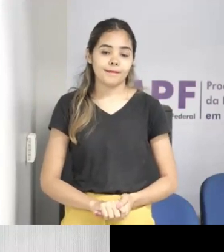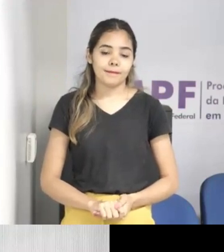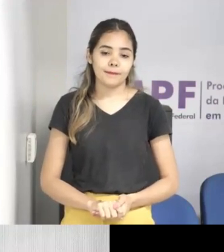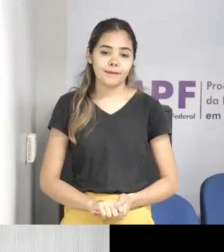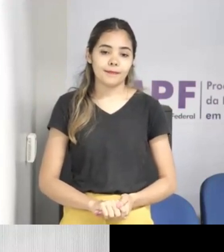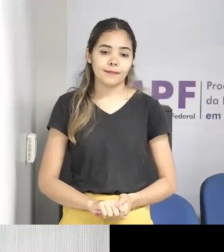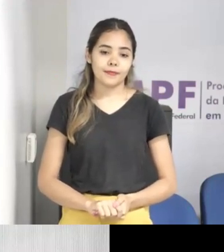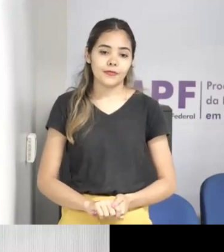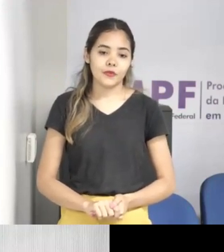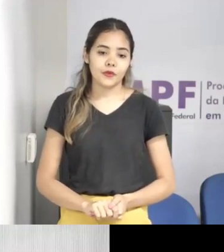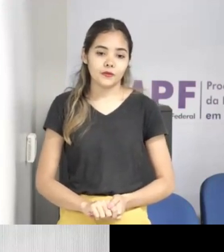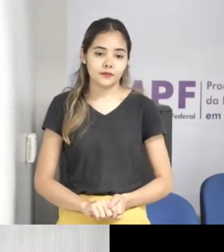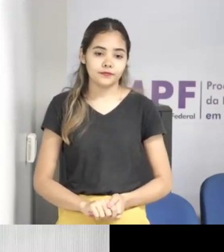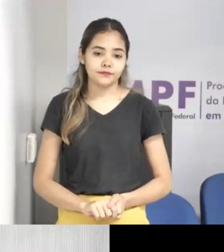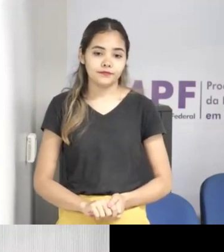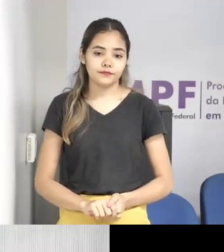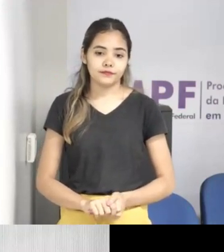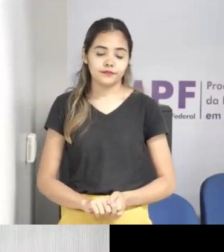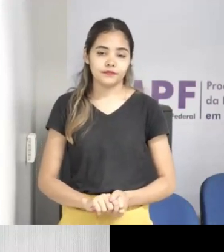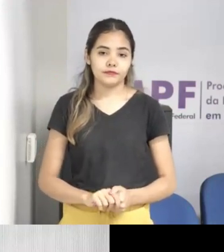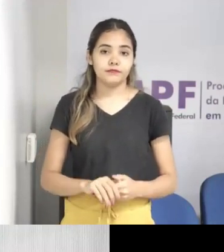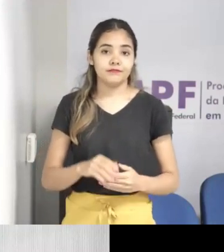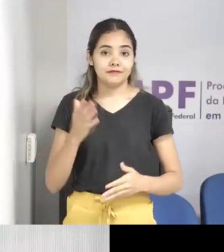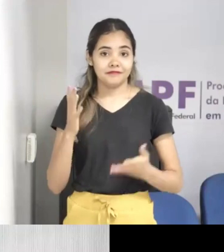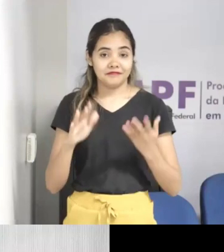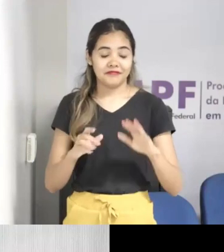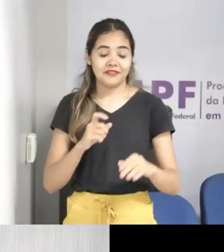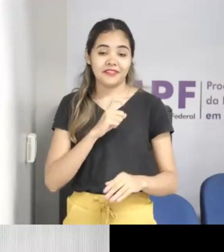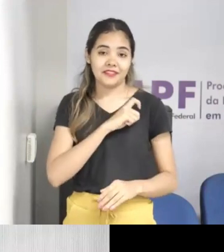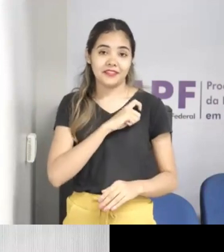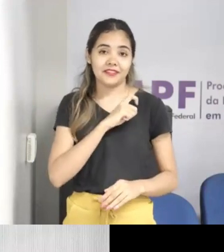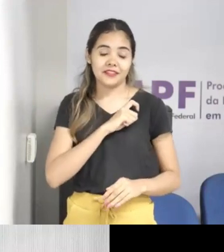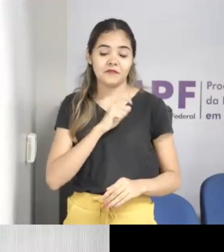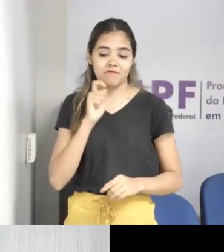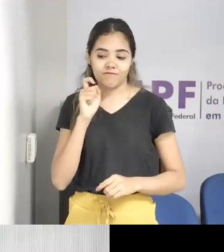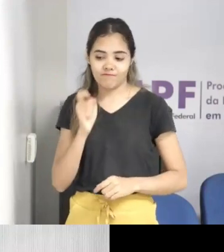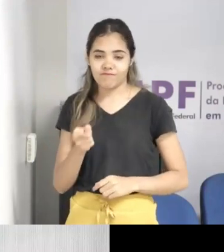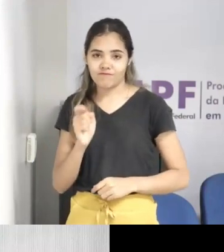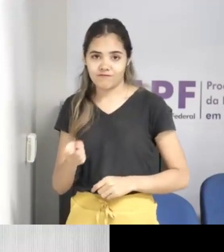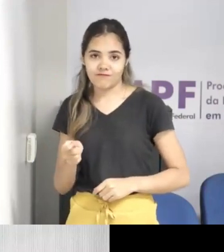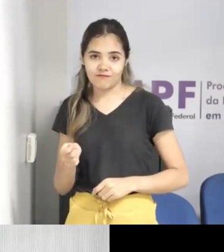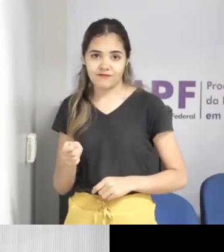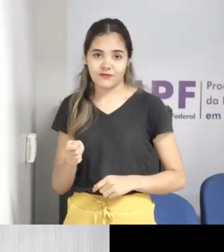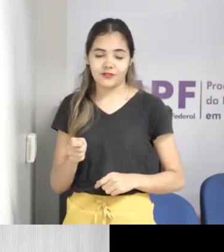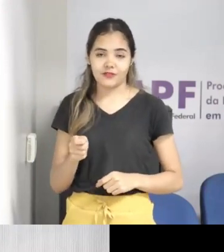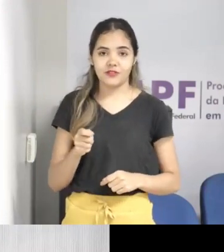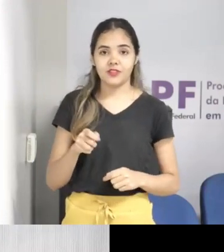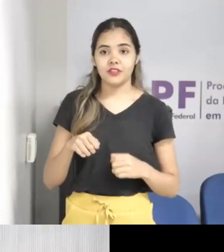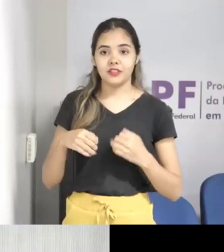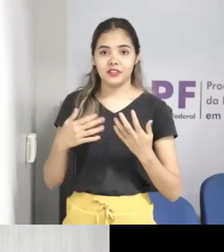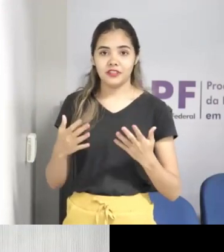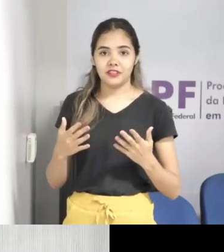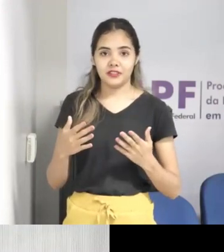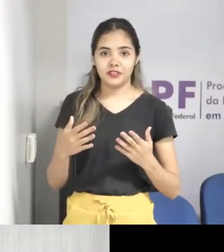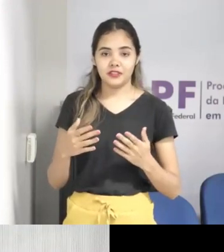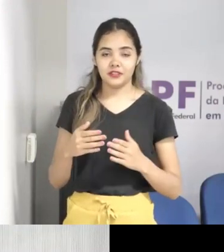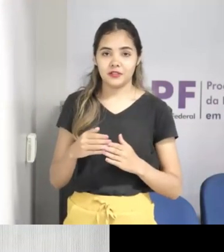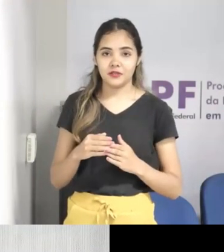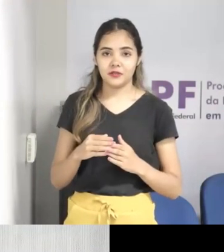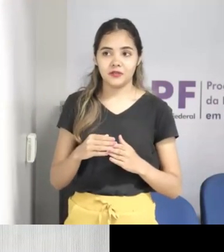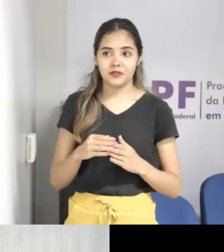do criminoso, ele atua por uma outra vertente que é a vertente do convencimento dessa criança. É,